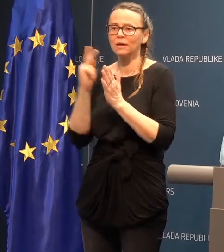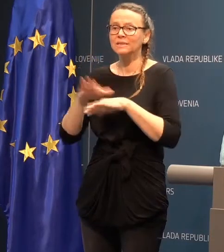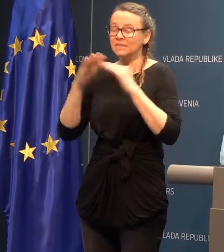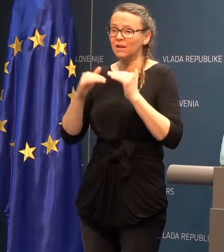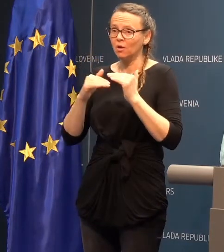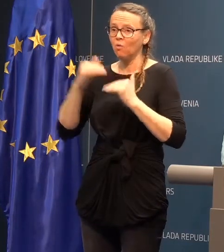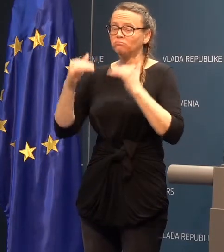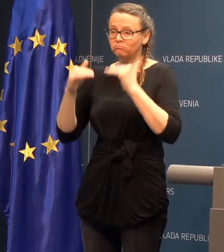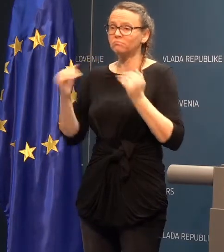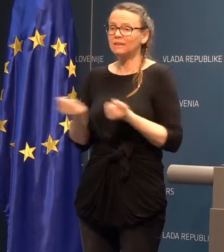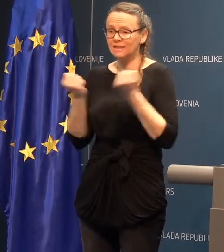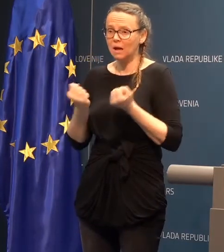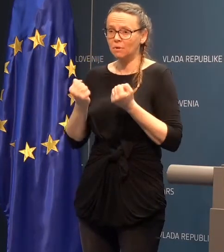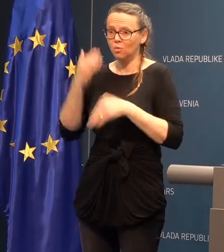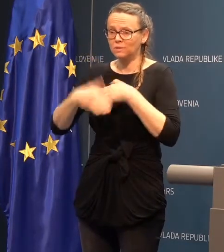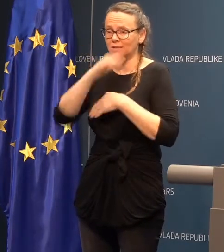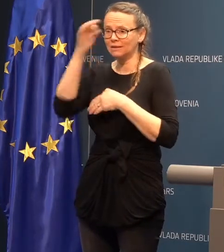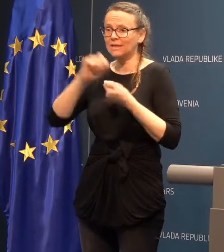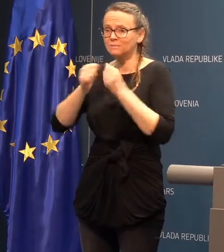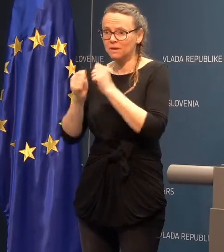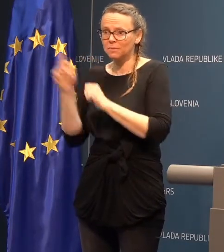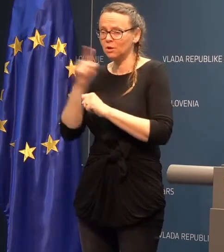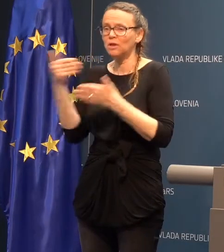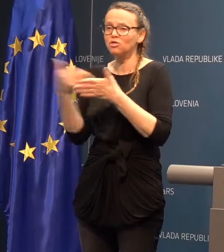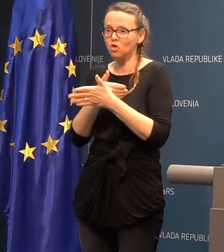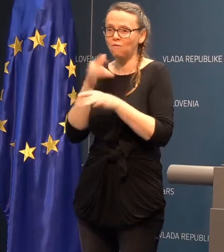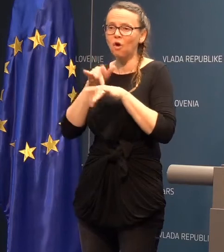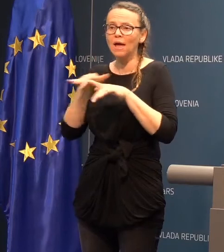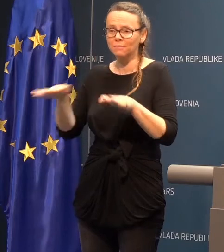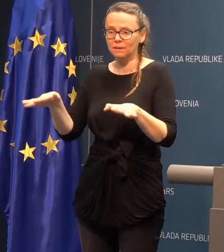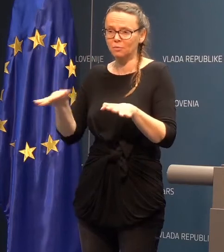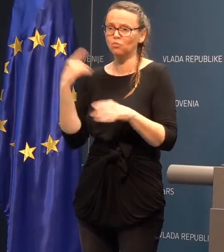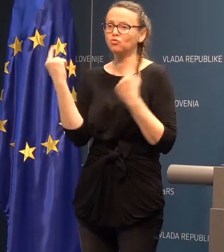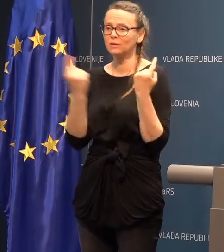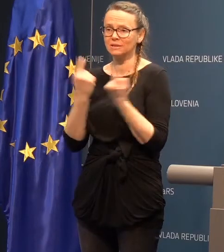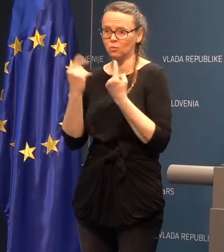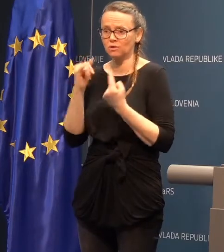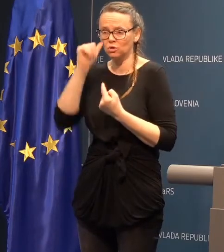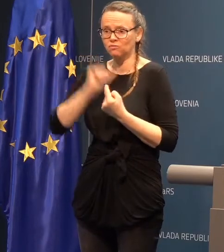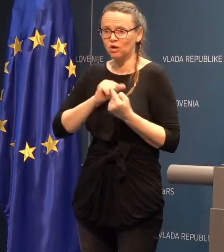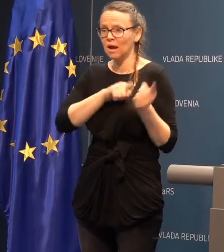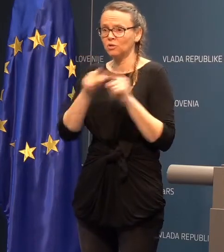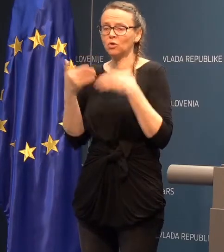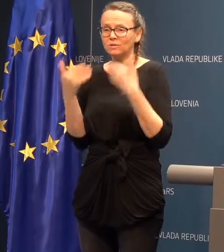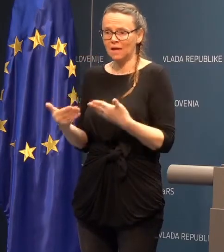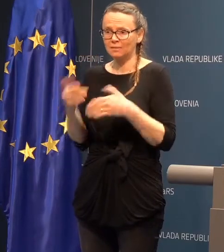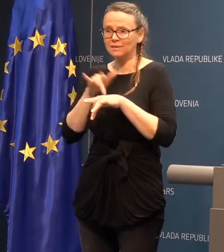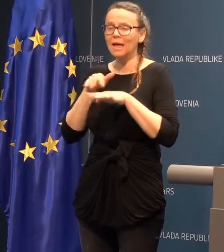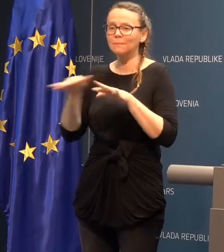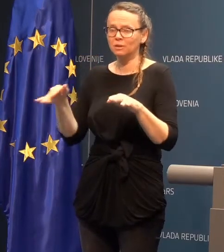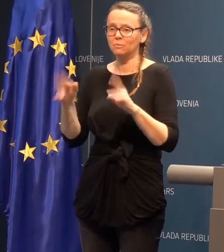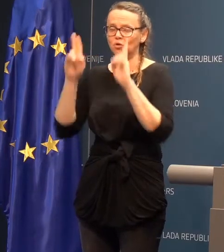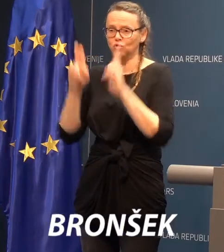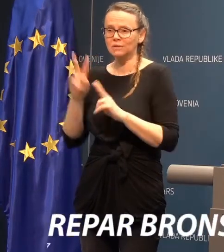dinamiko v zadnjih njih spremenjajo in novo epidemiološko situacijo, se je seveda od včeraj do danes epidemiološko stanje v